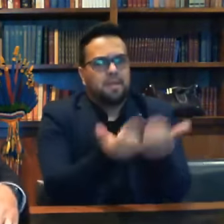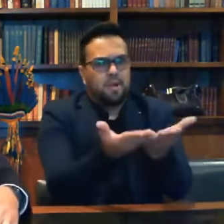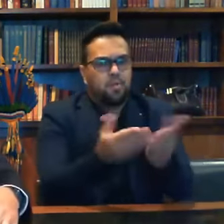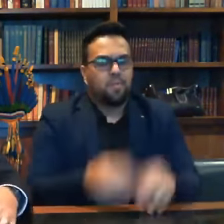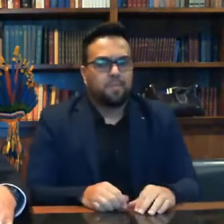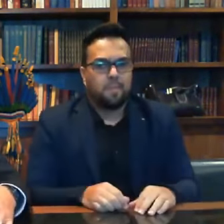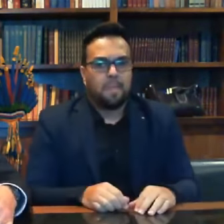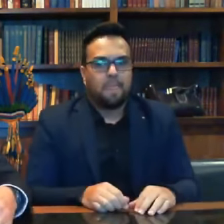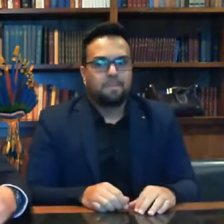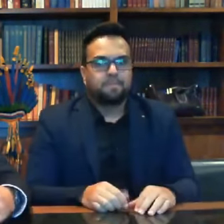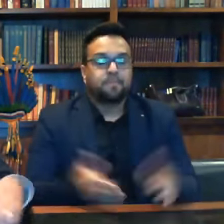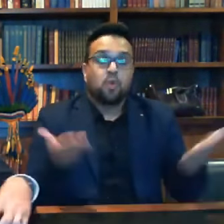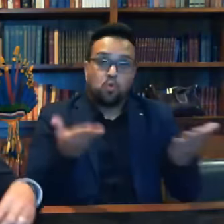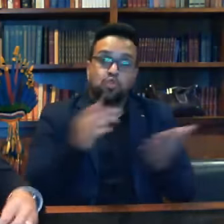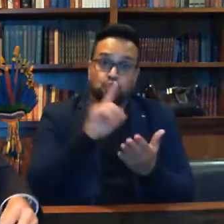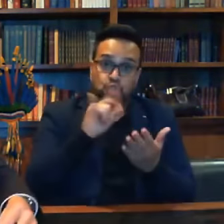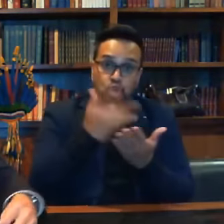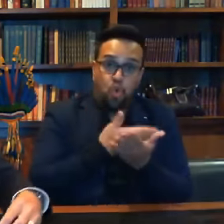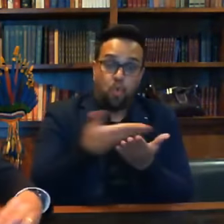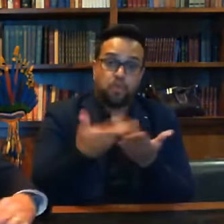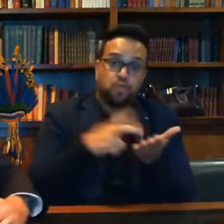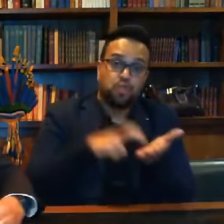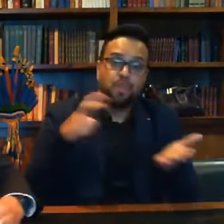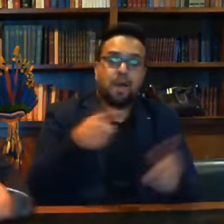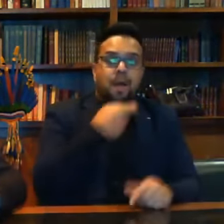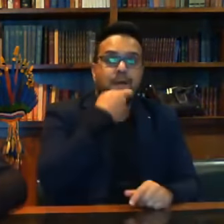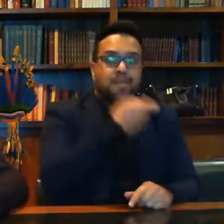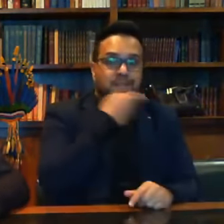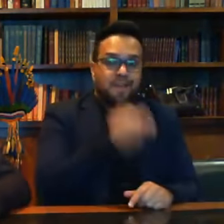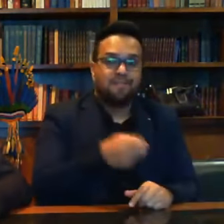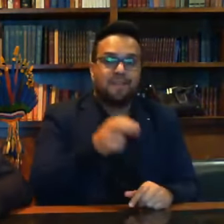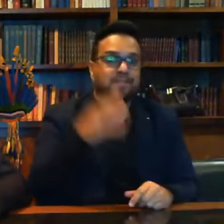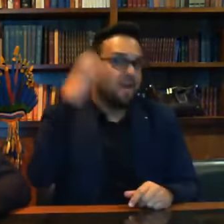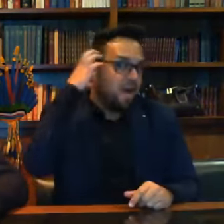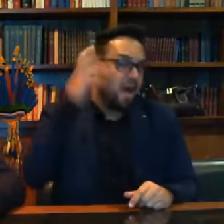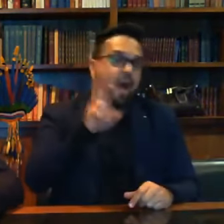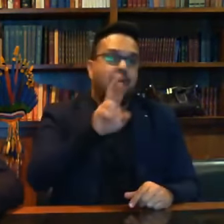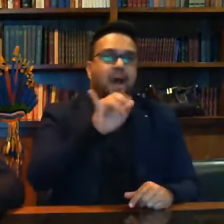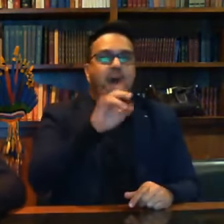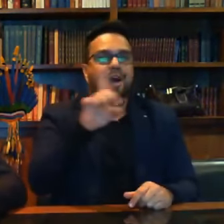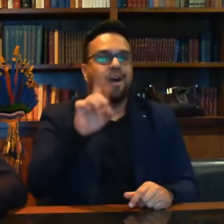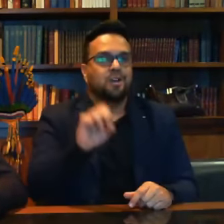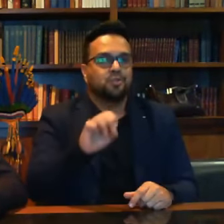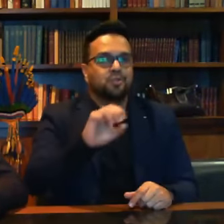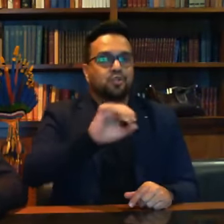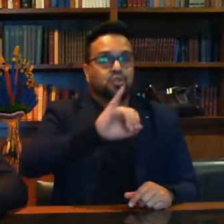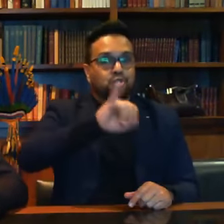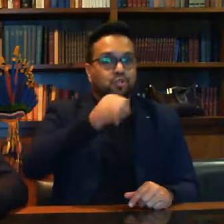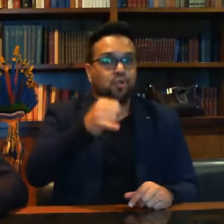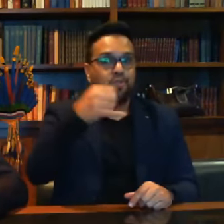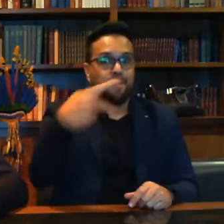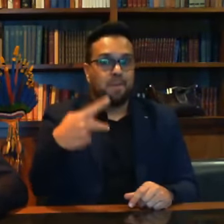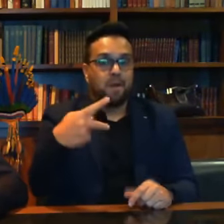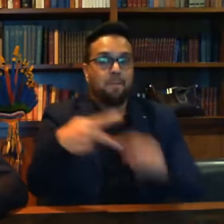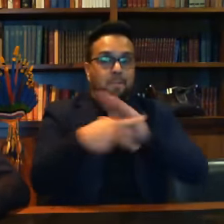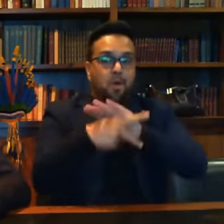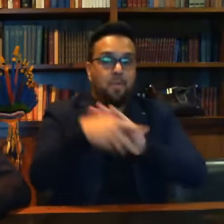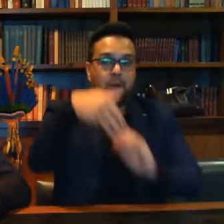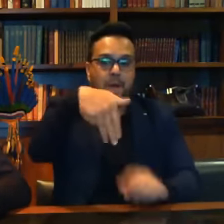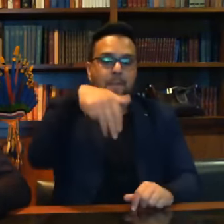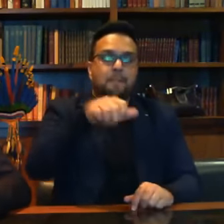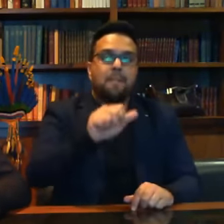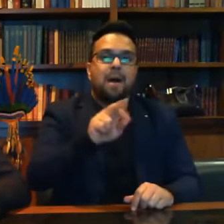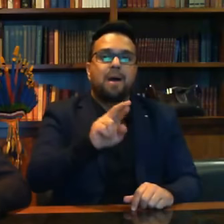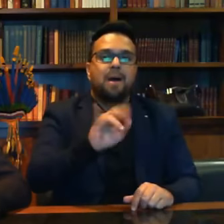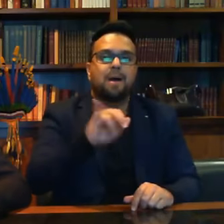O meu dia começou pela manhã, com uma entrevista à rádio Jovem Pan, de Maringá, onde uma